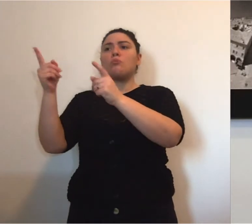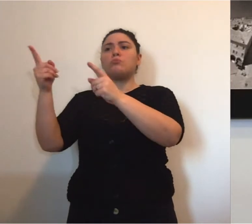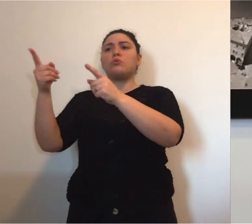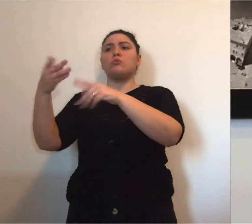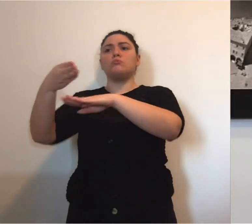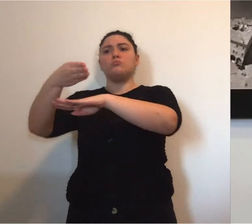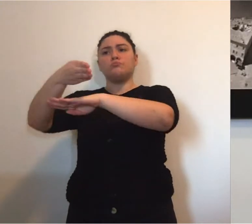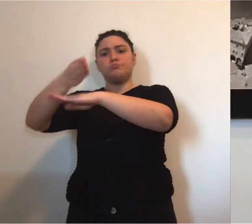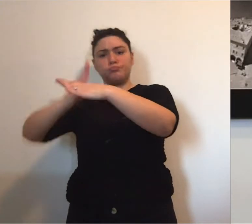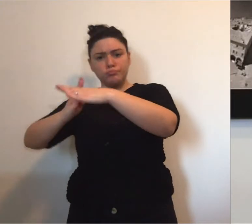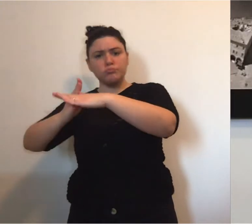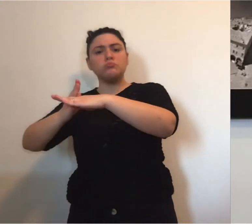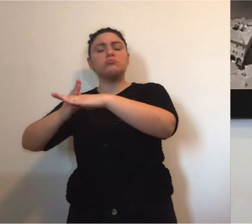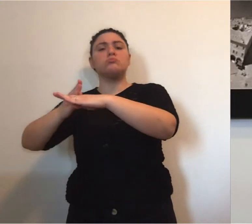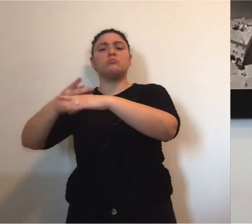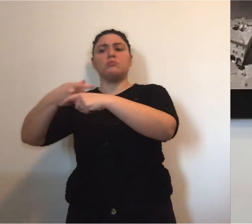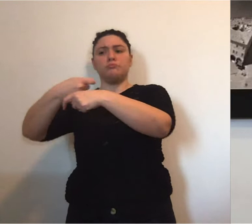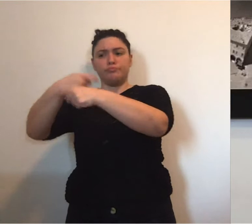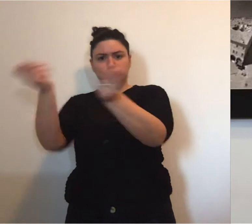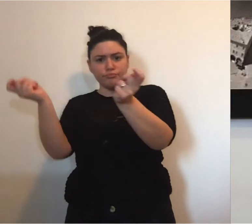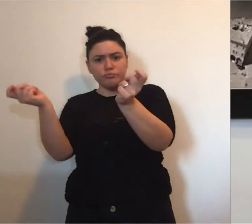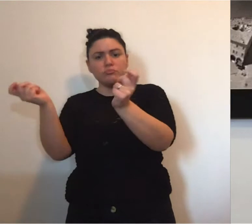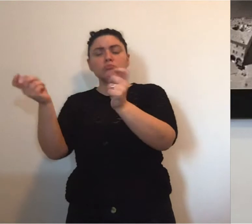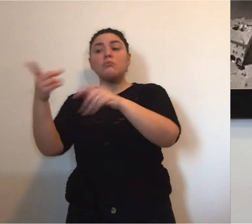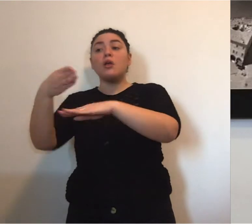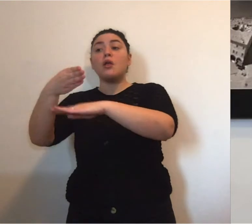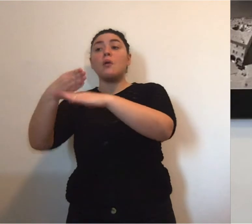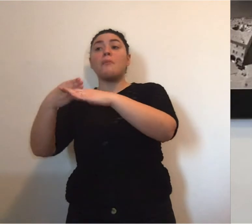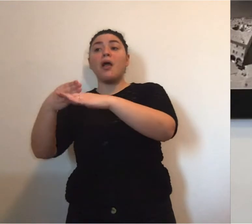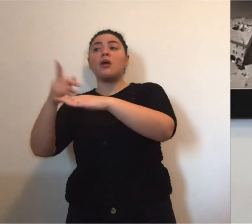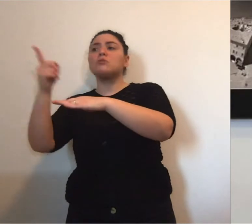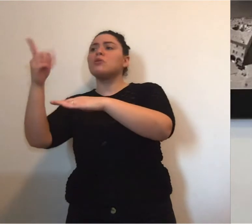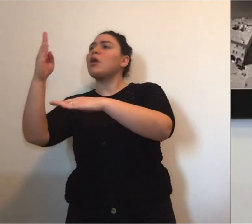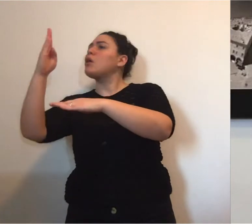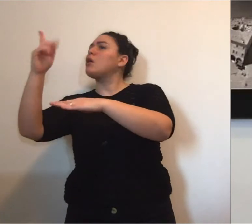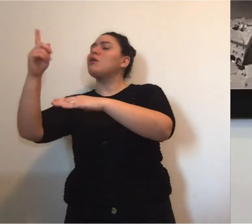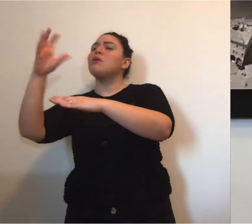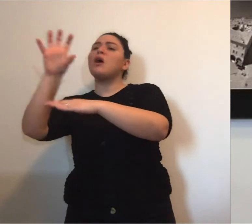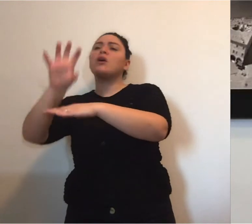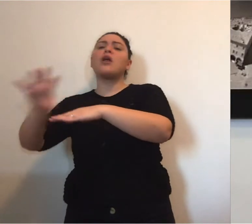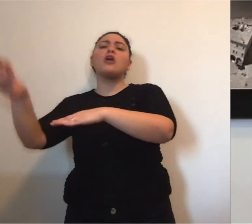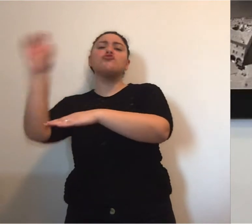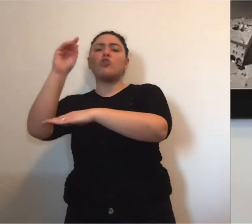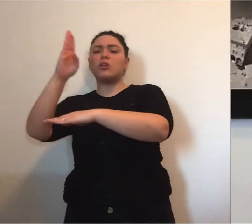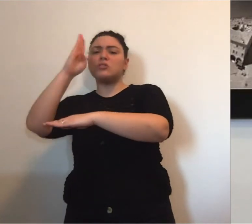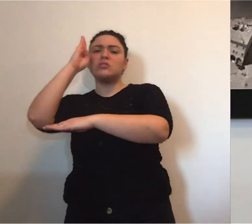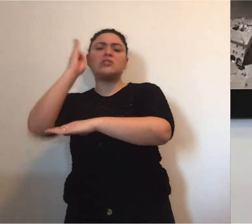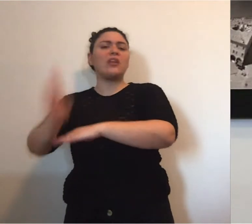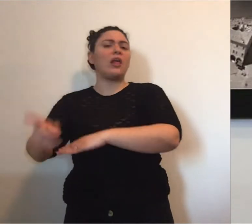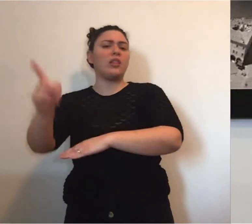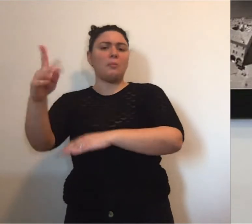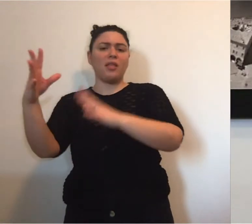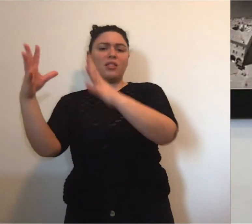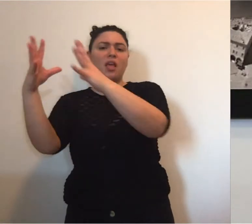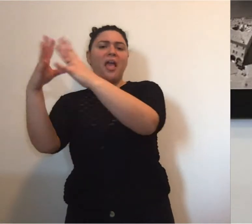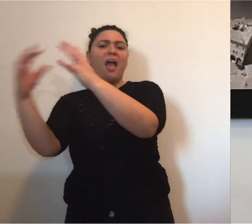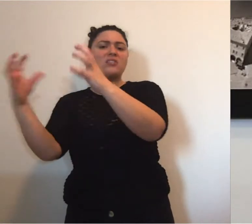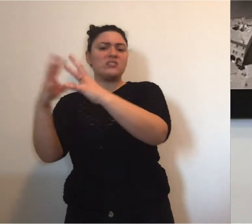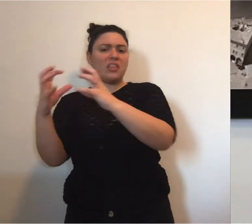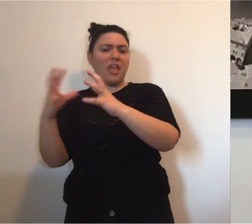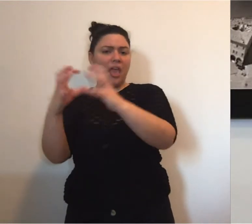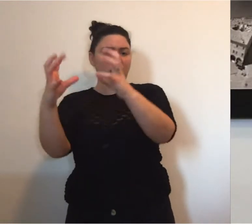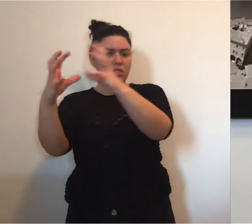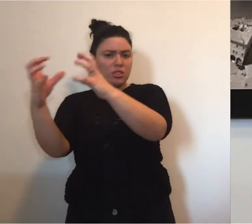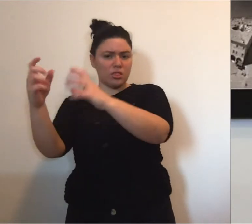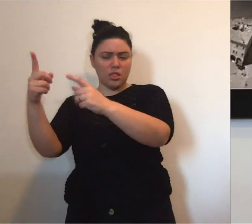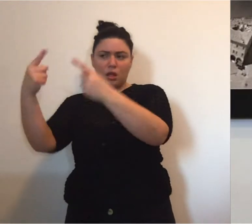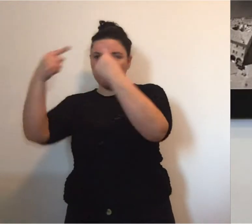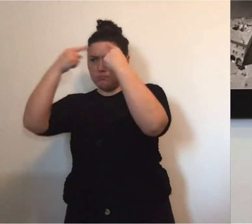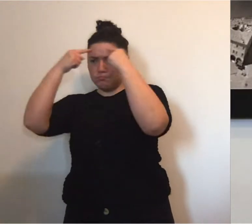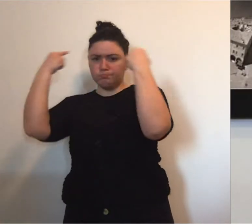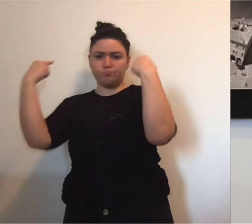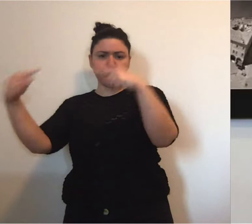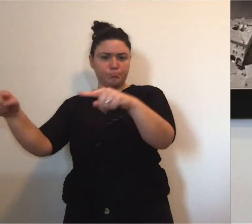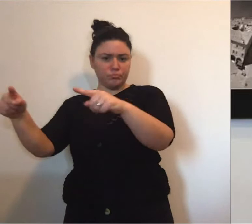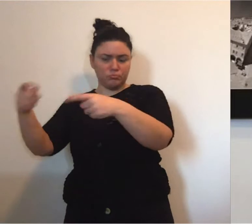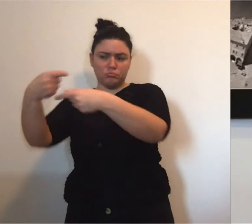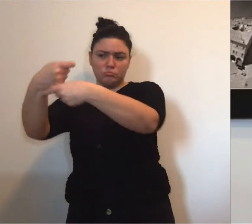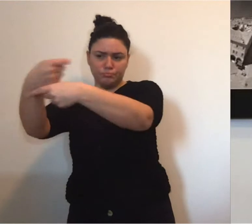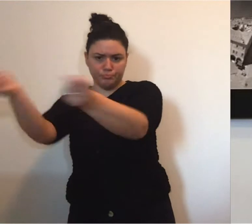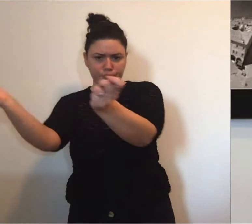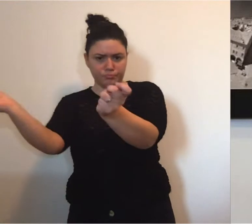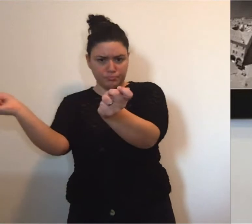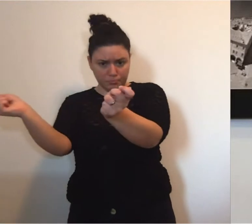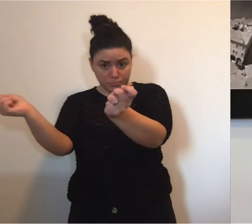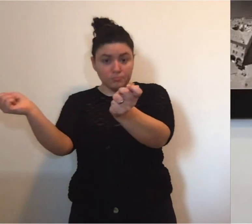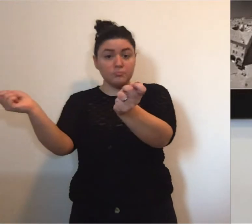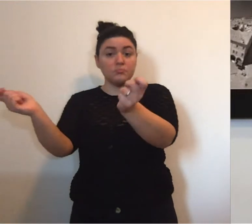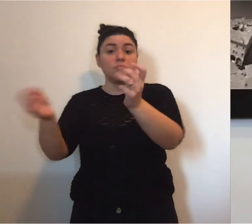sta suddividendo. Una parte verrà data direttamente, non tramite i comuni, al tessuto produttivo e quindi